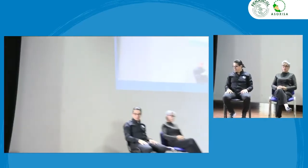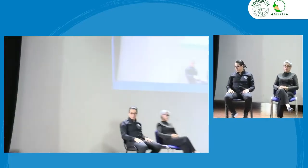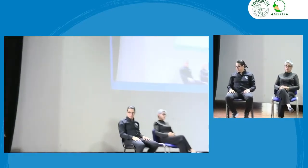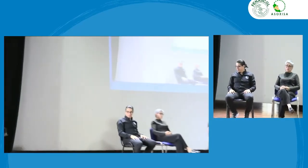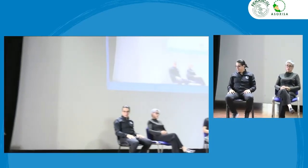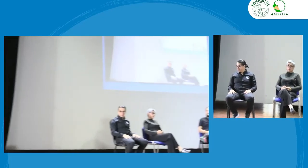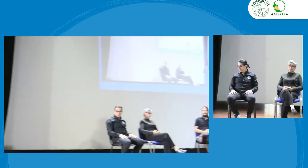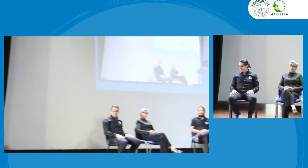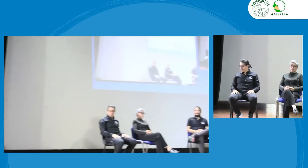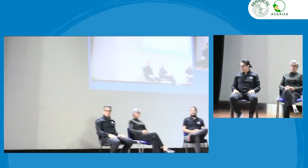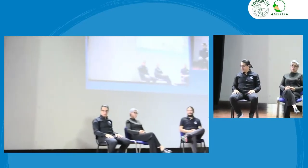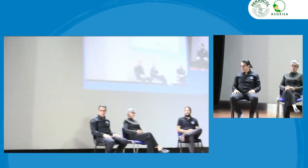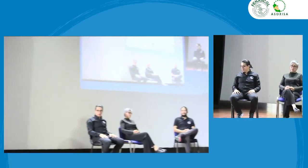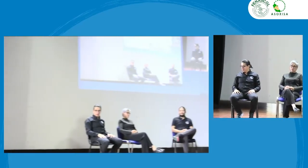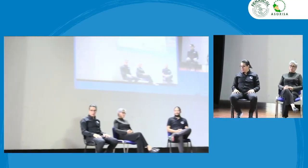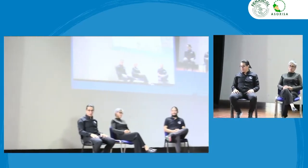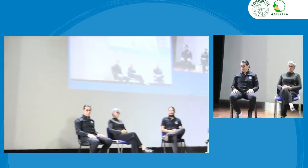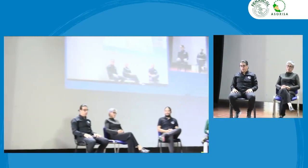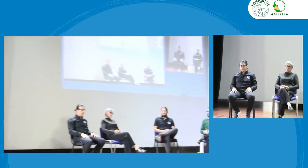Gracias. Buenas tardes.